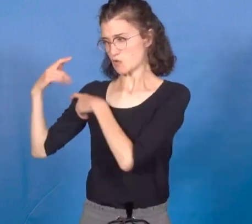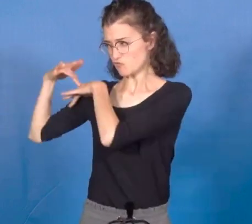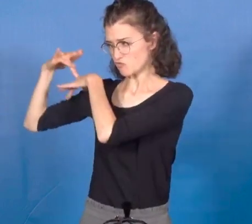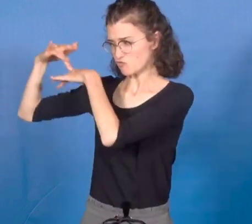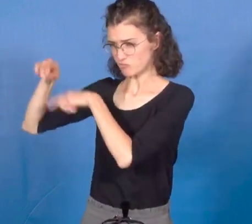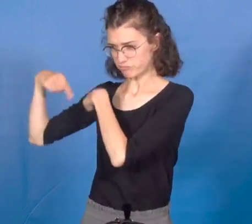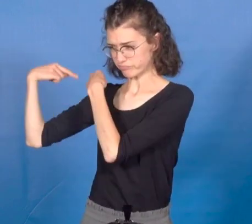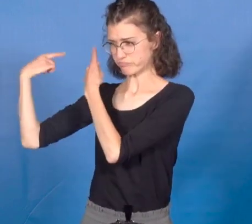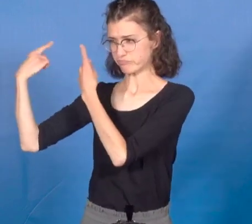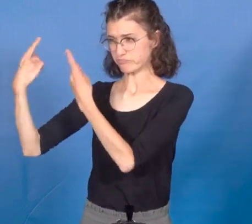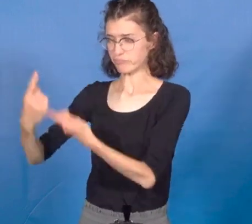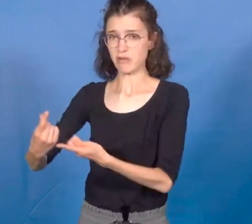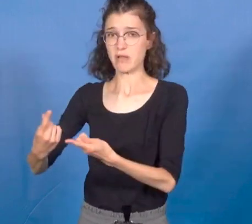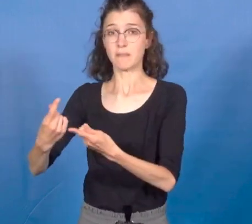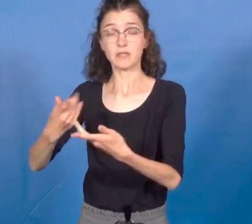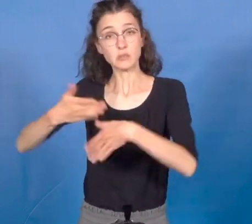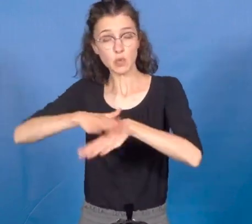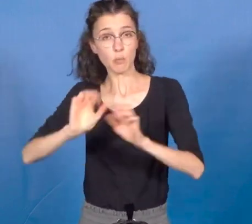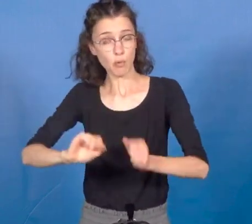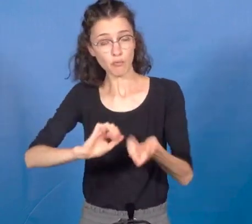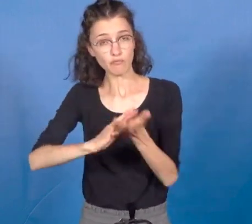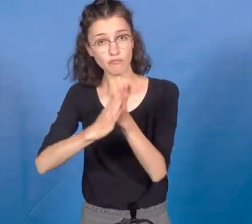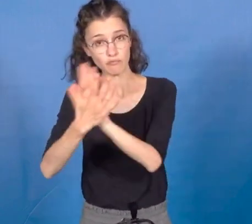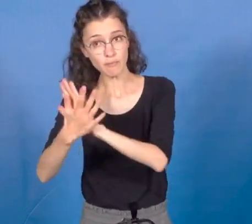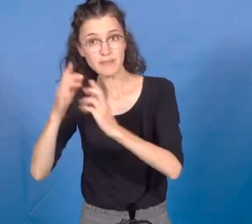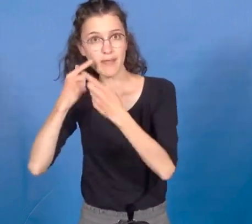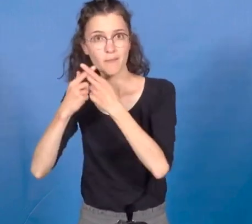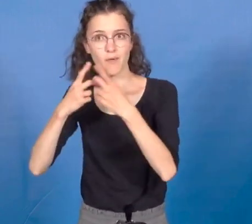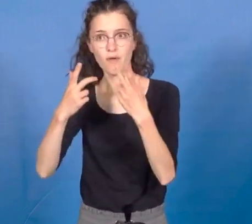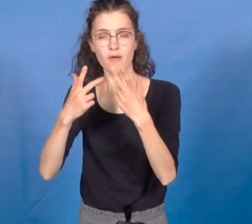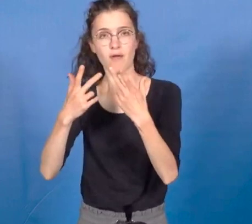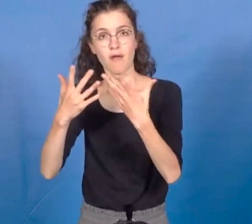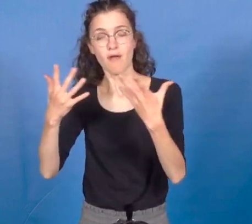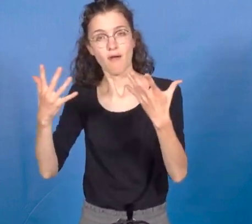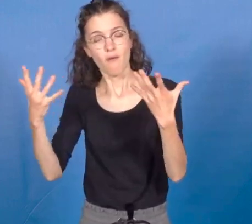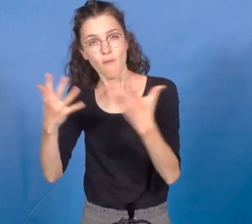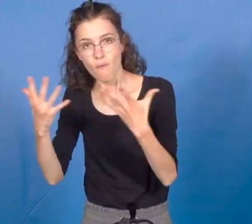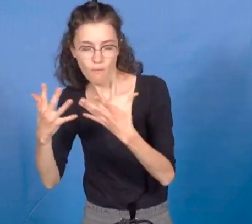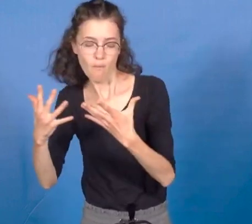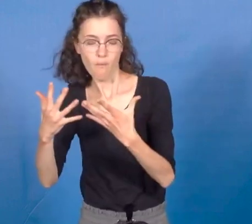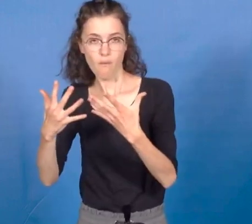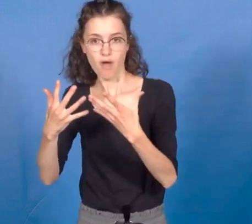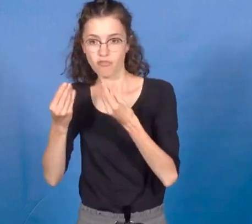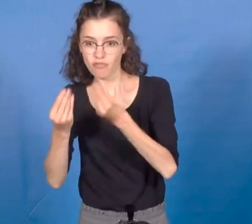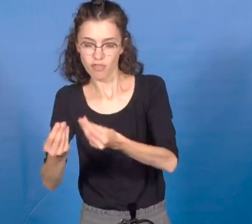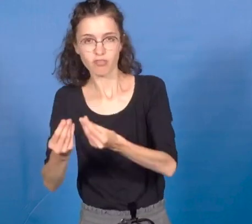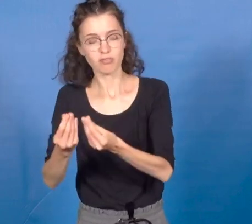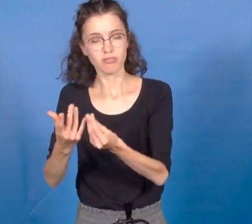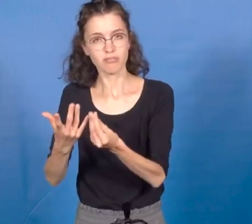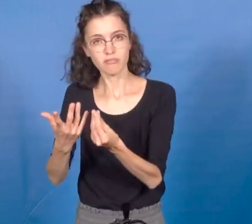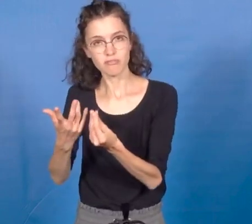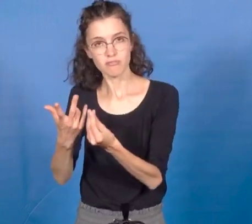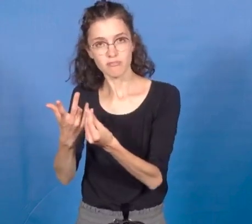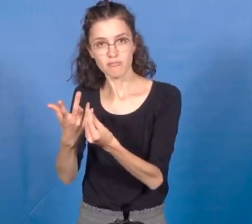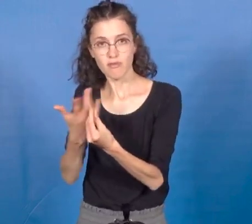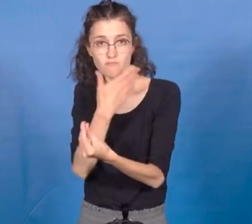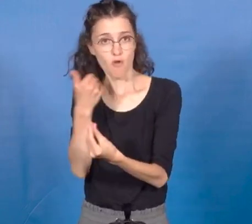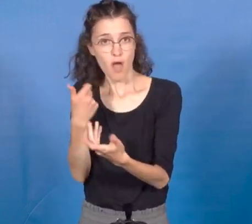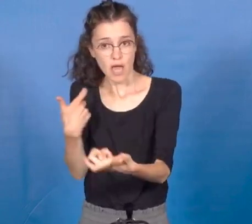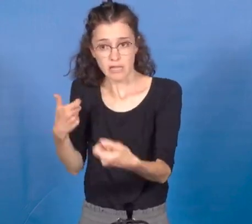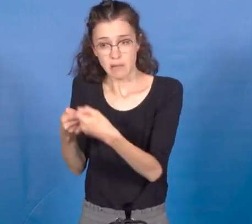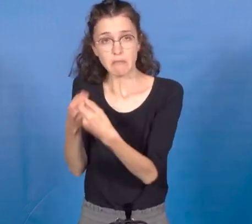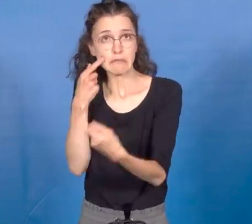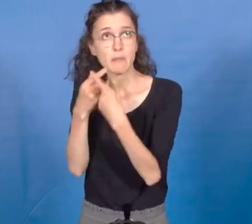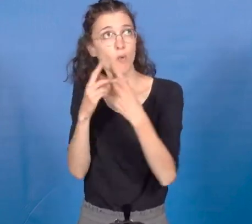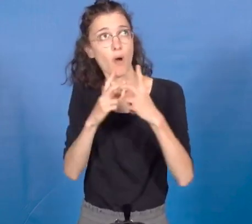à l'entretien de nos prairies humides, à la biodiversité et elle est résiliente, pardon, parce que plus adaptée aux